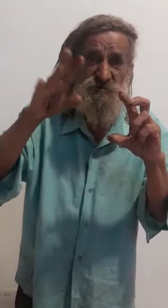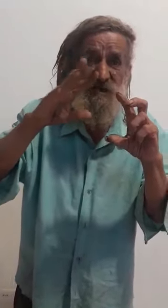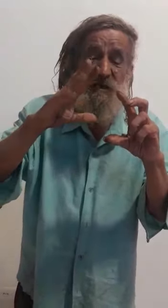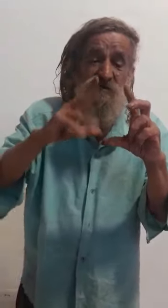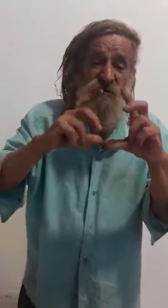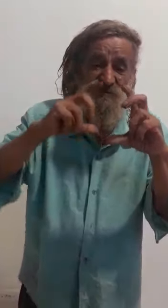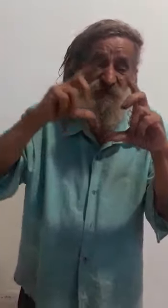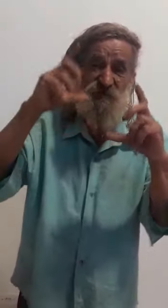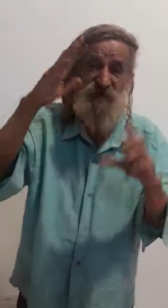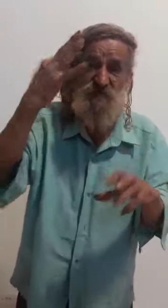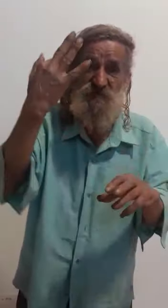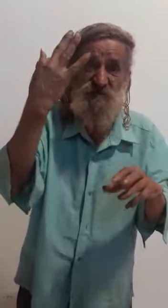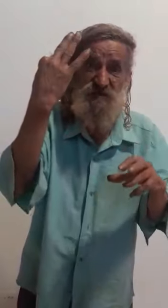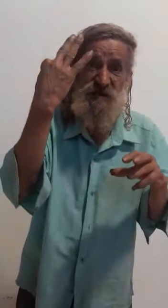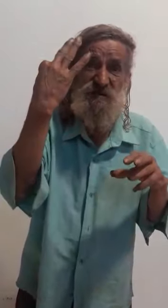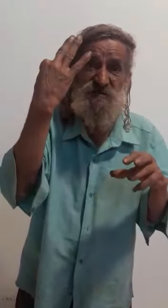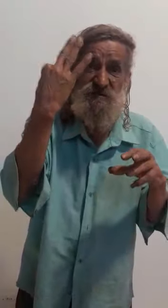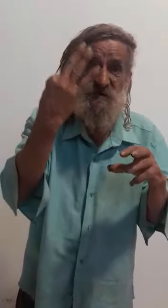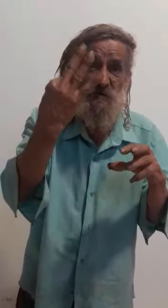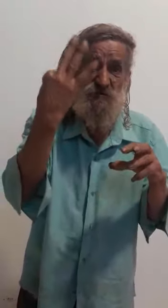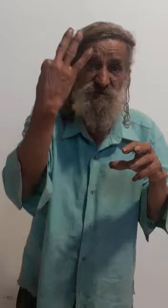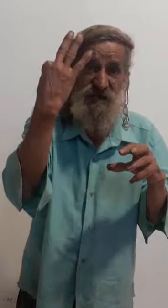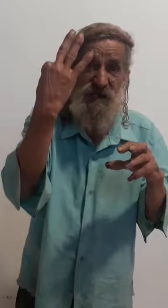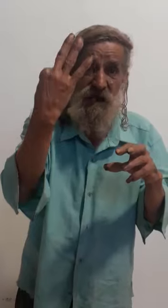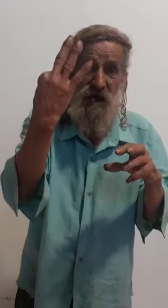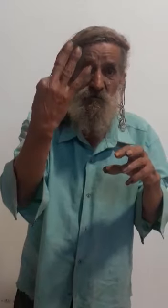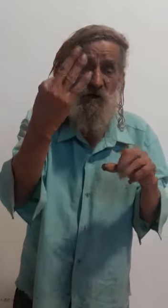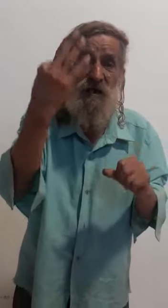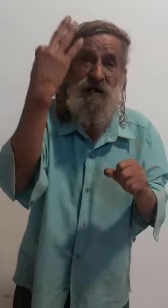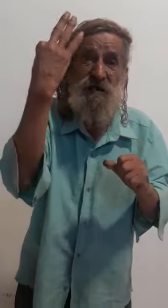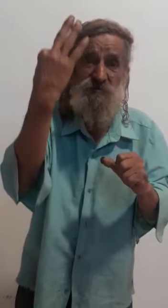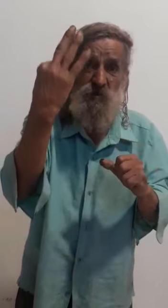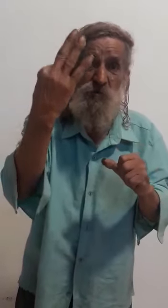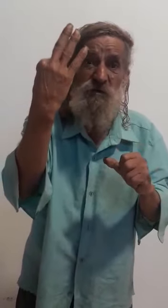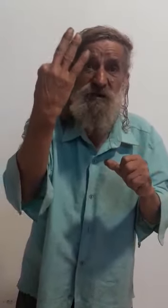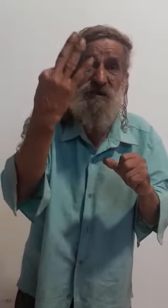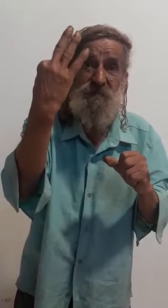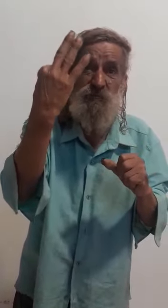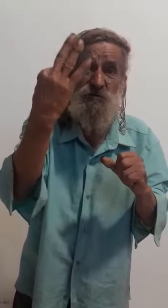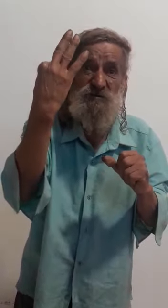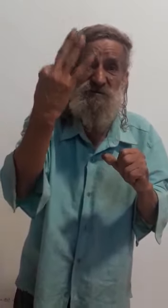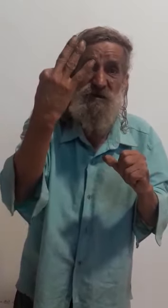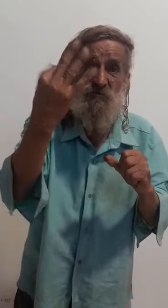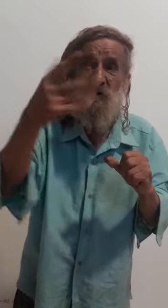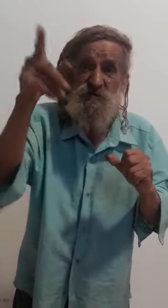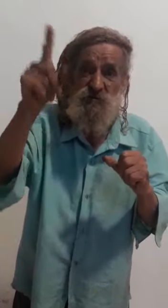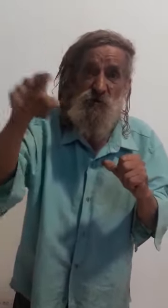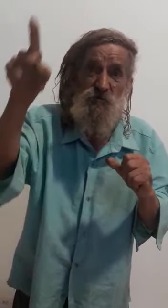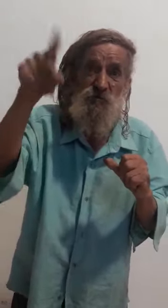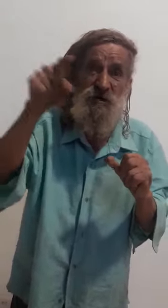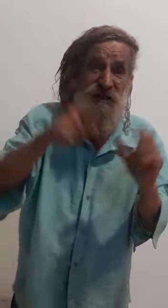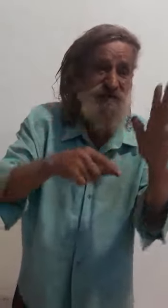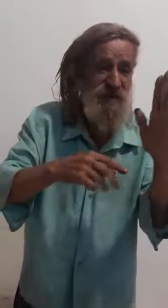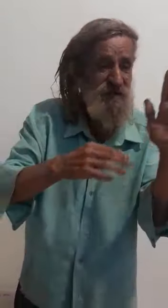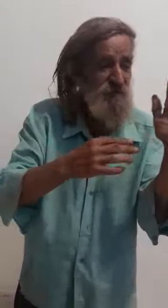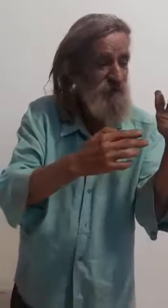nós fervemos três quilos de água entrou em ebulição só com o queda livre